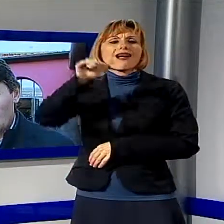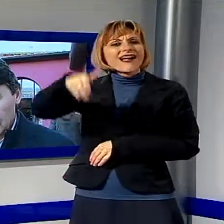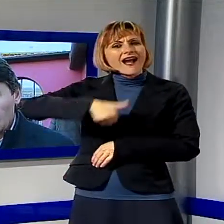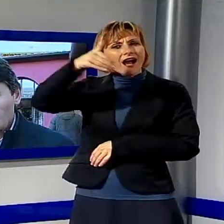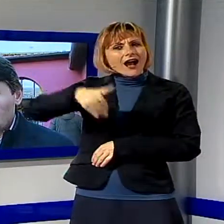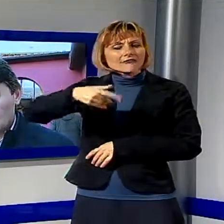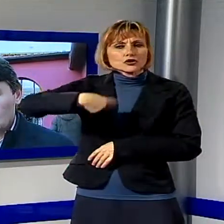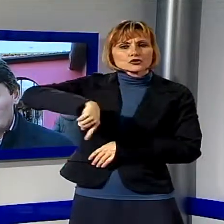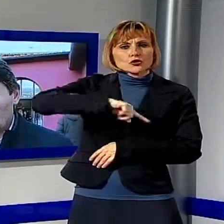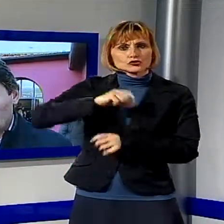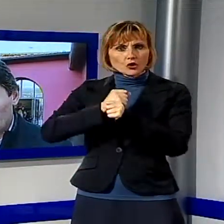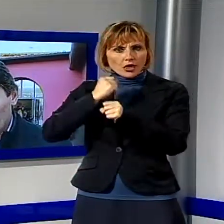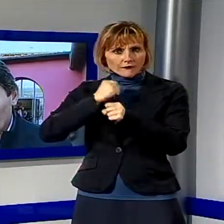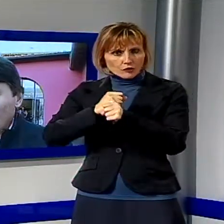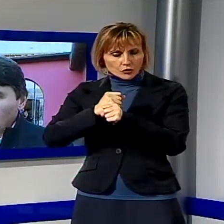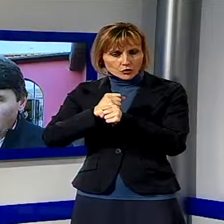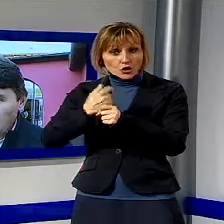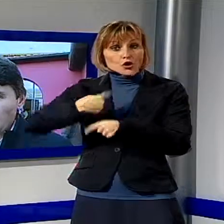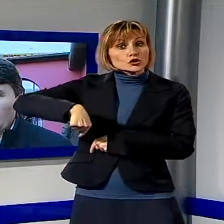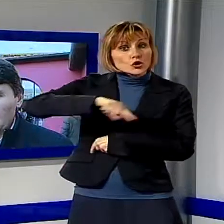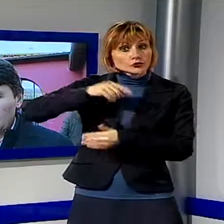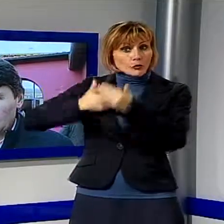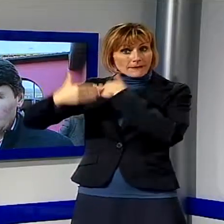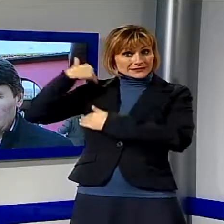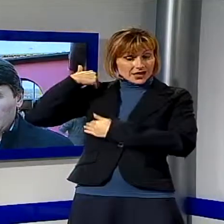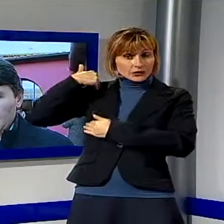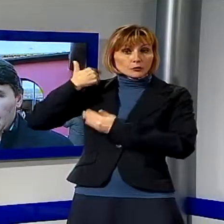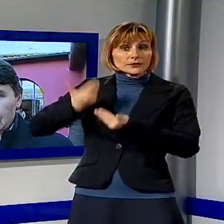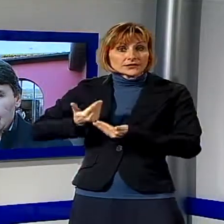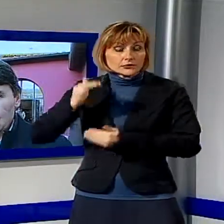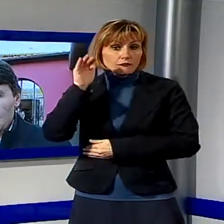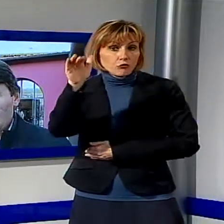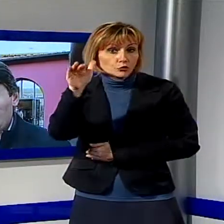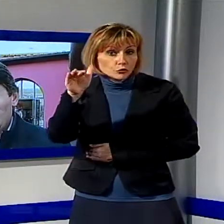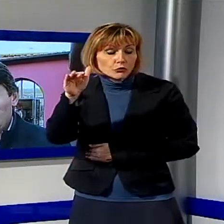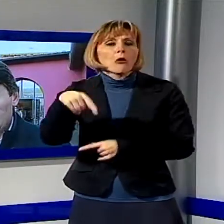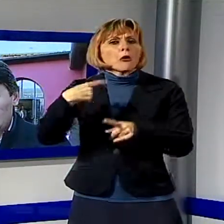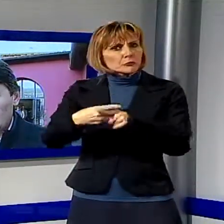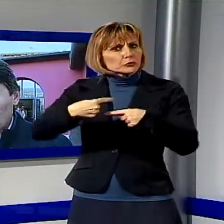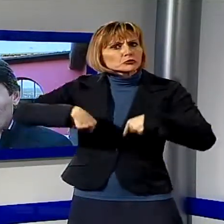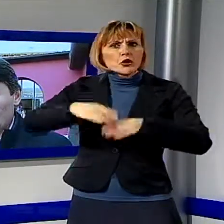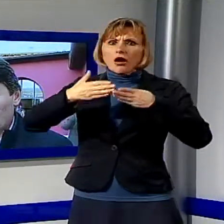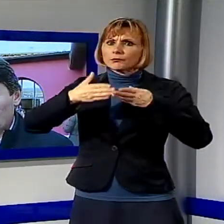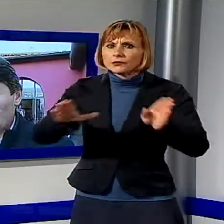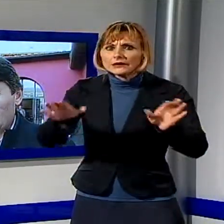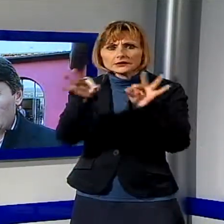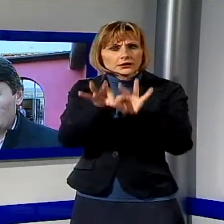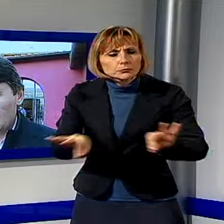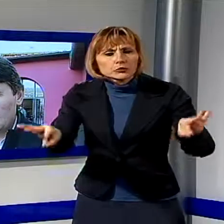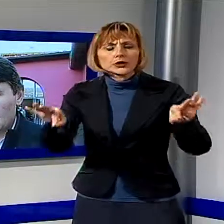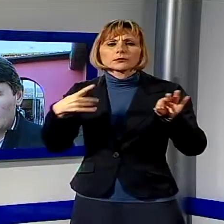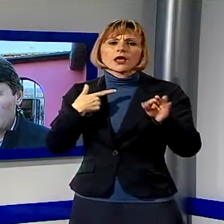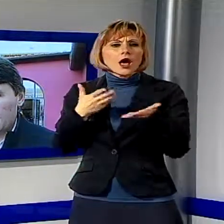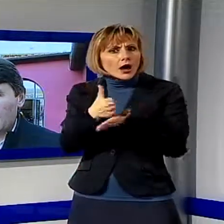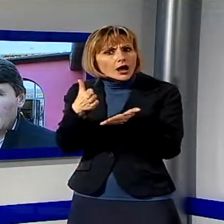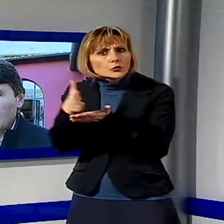il nostro passato ma soprattutto è il nostro futuro. Poi siamo ben disposti anche a altre attività, altre iniziative, noi non le tagleremo